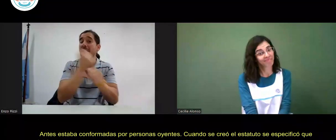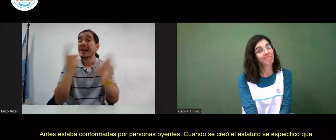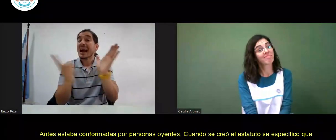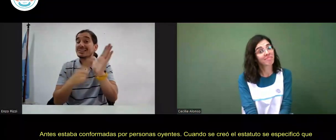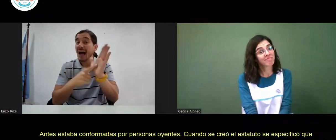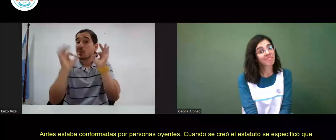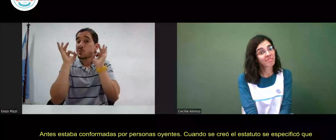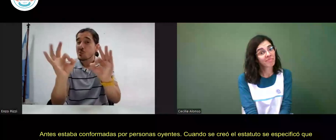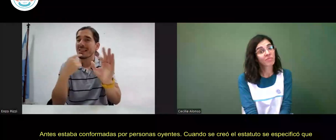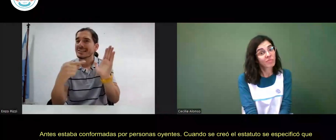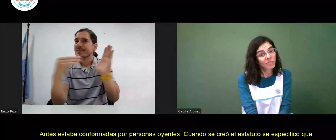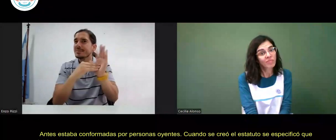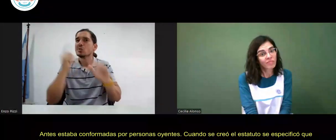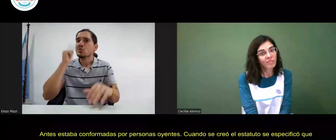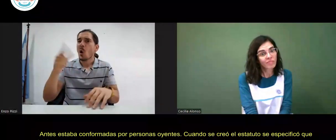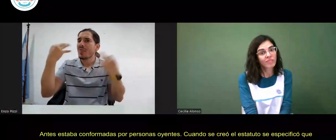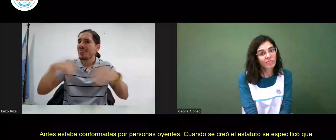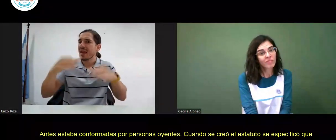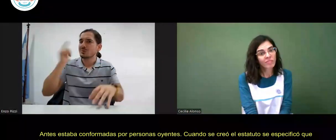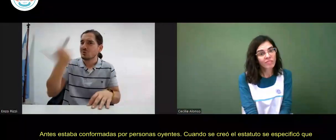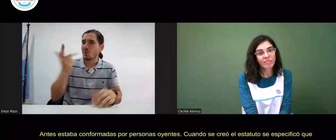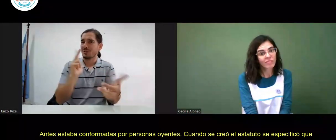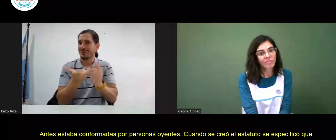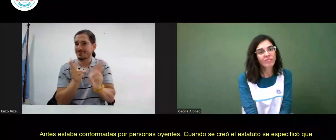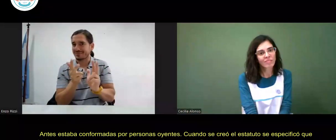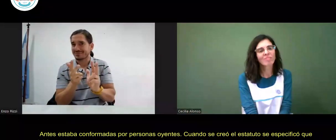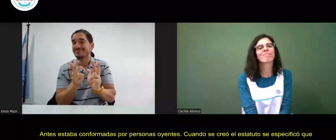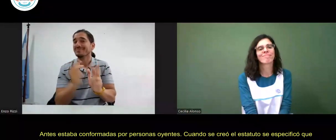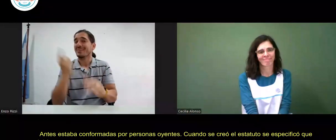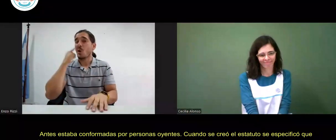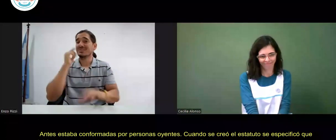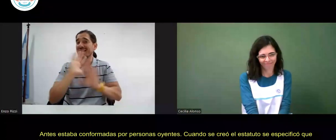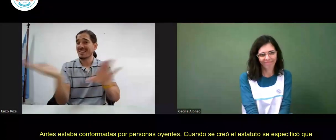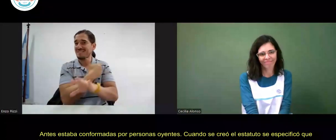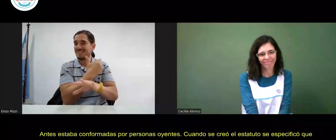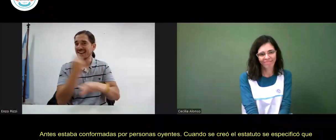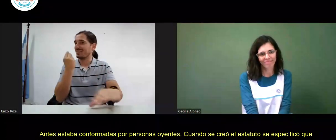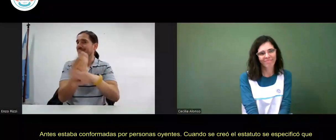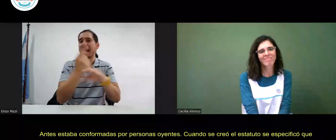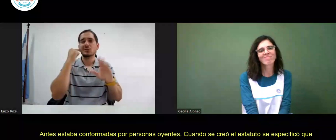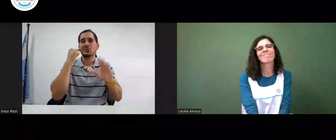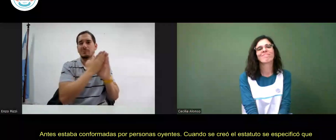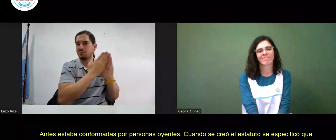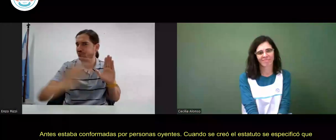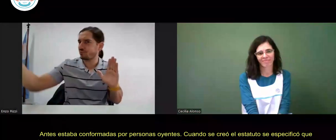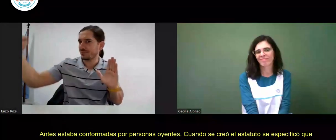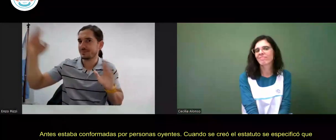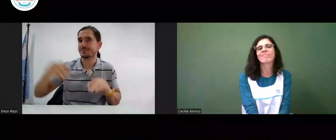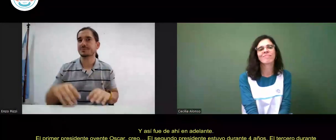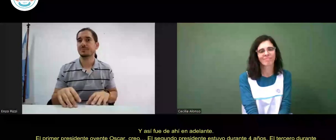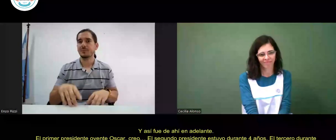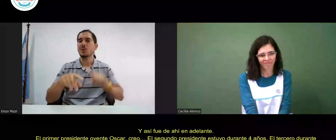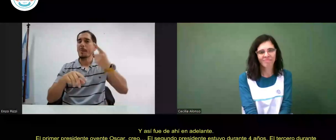cuando se creó el estatuto se especificó que debían ser personas sordas hablantes de lengua de señas excluyendo a las personas